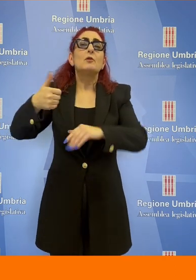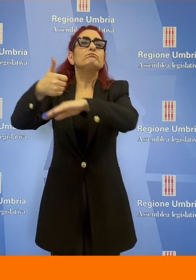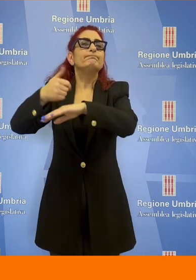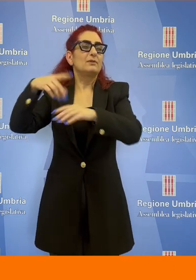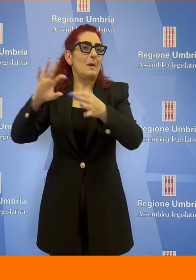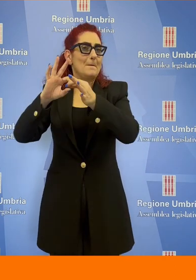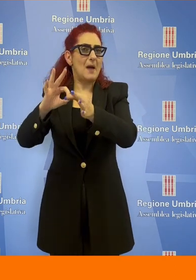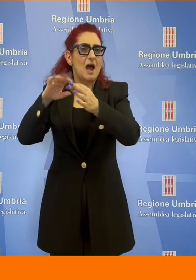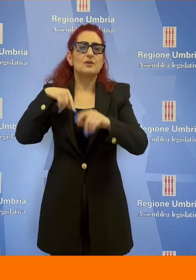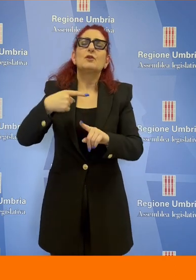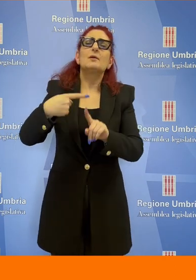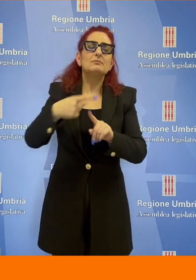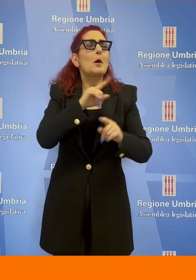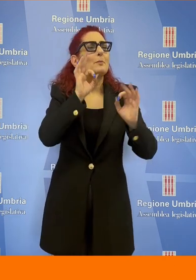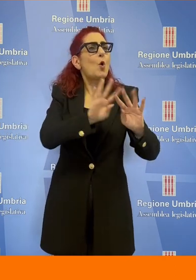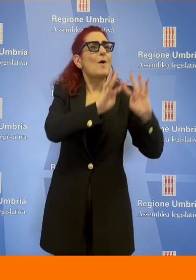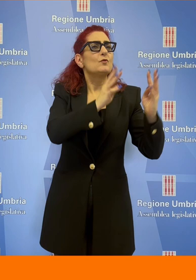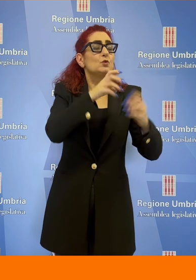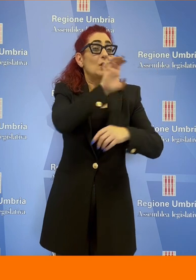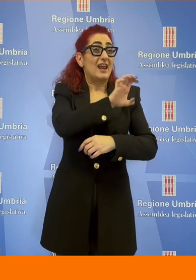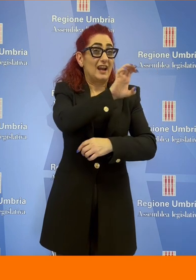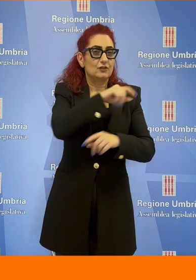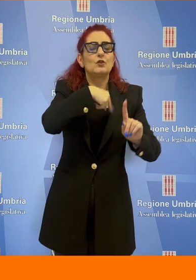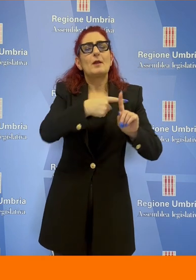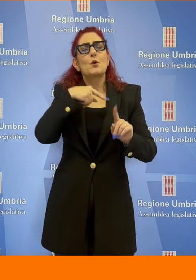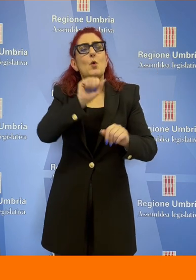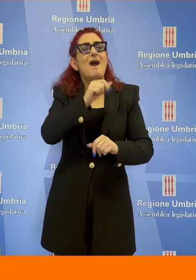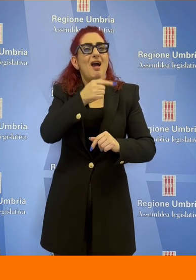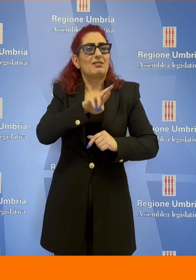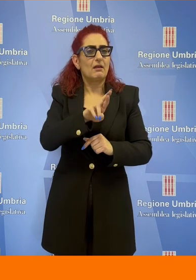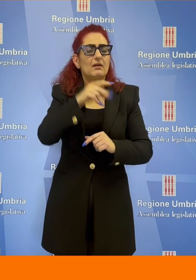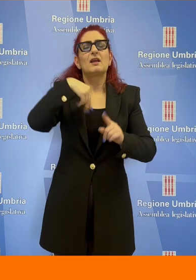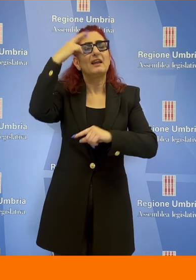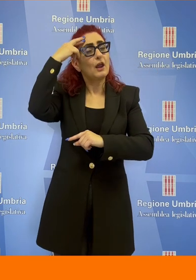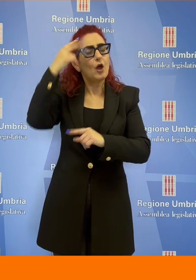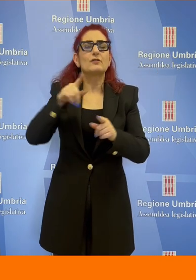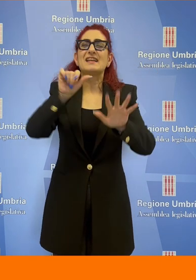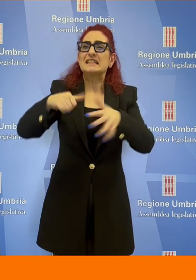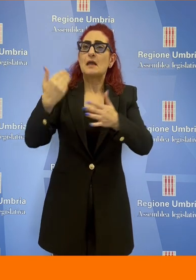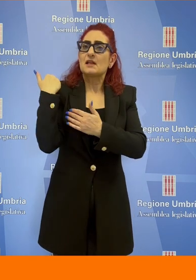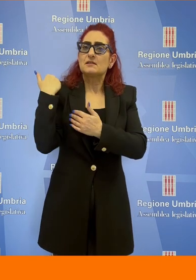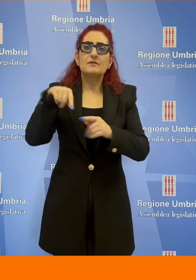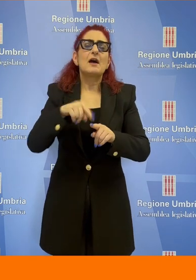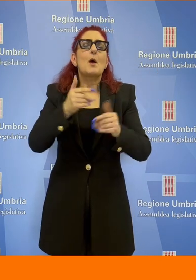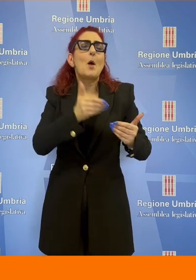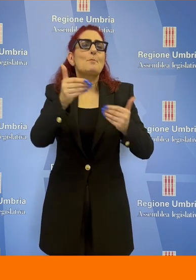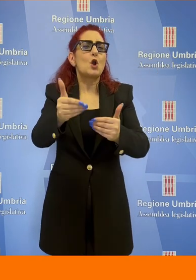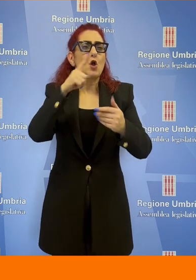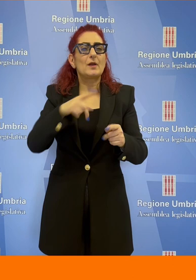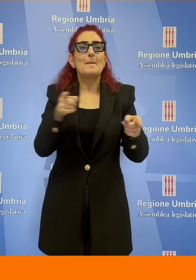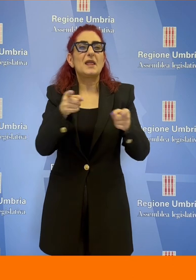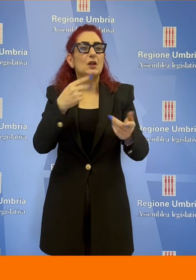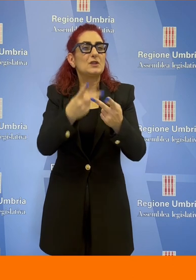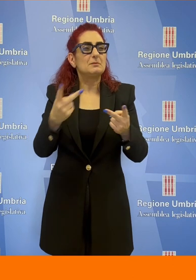Eleonora Pace dai funzionari della Giunta regionale e dell'Ater, i quali hanno ricordato che sei mesi fa c'è stata la proroga del periodo